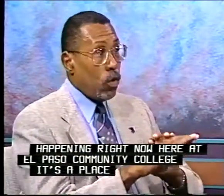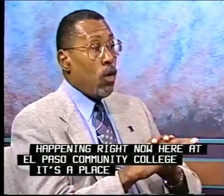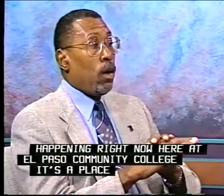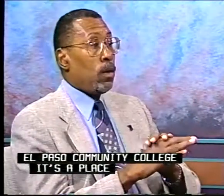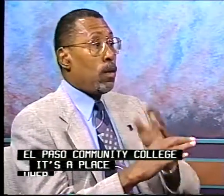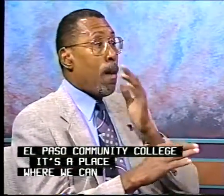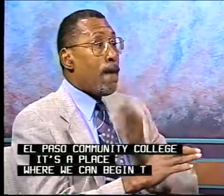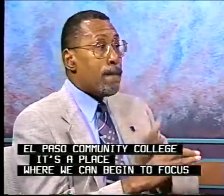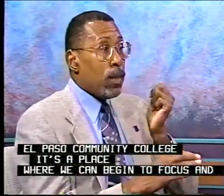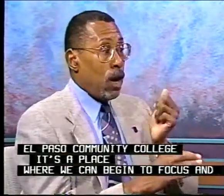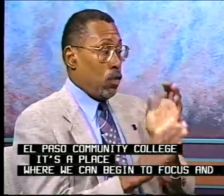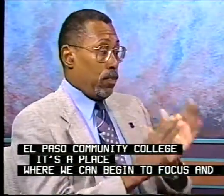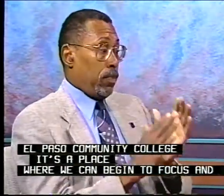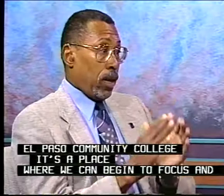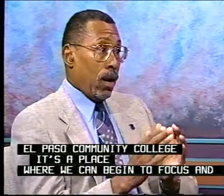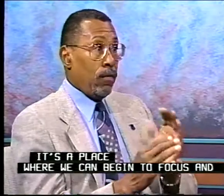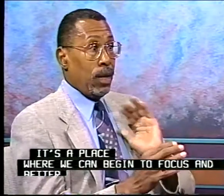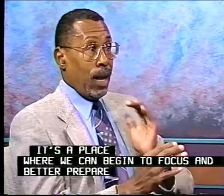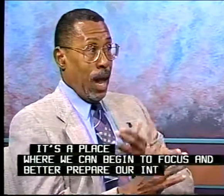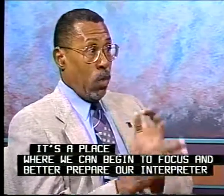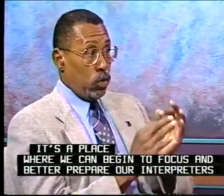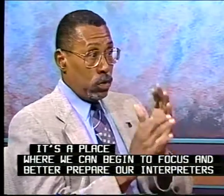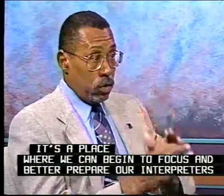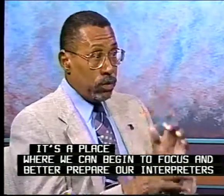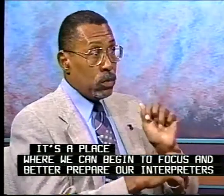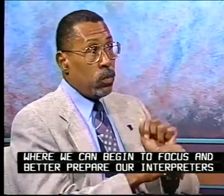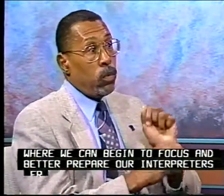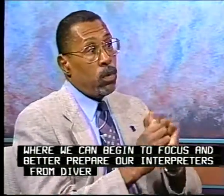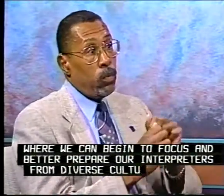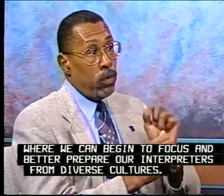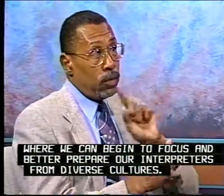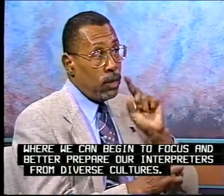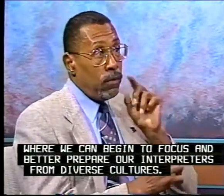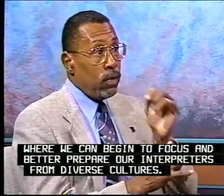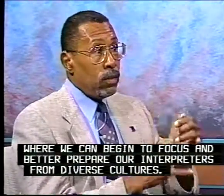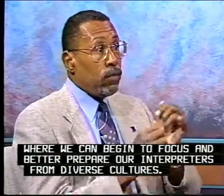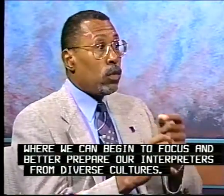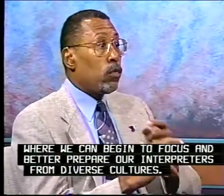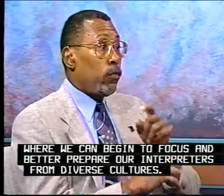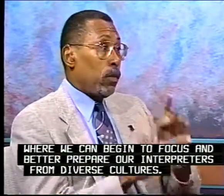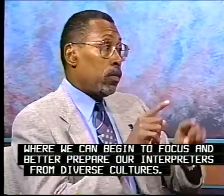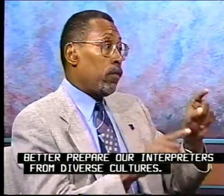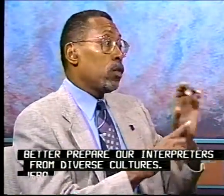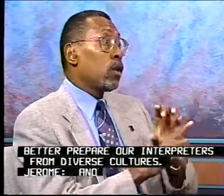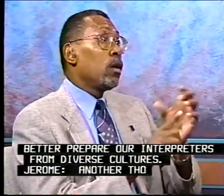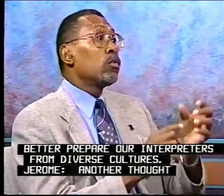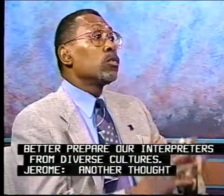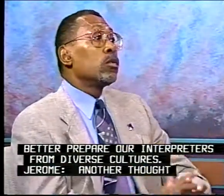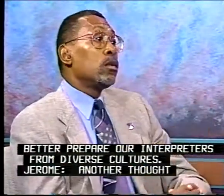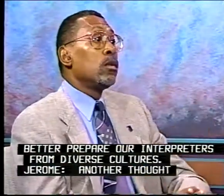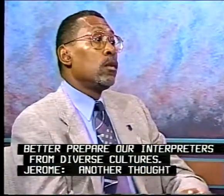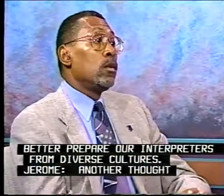can begin to focus and better prepare our interpreters from diverse cultures.